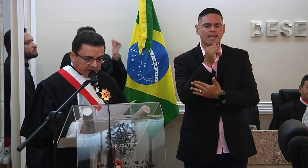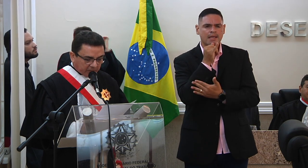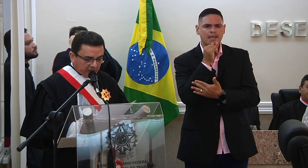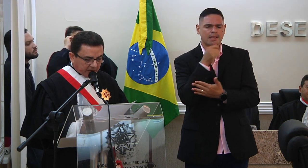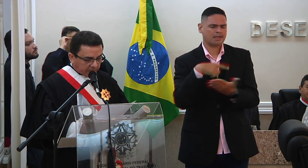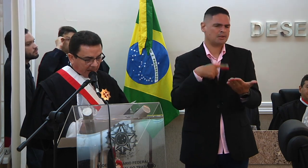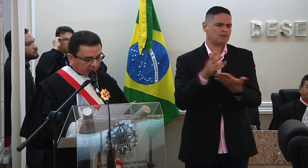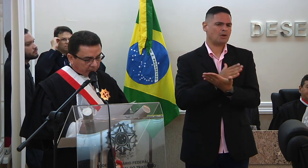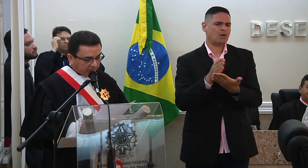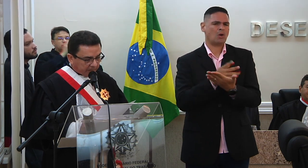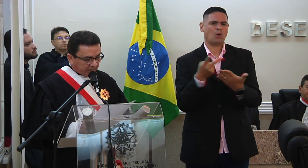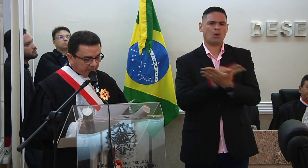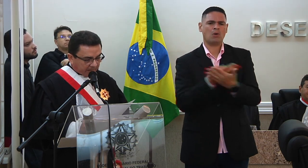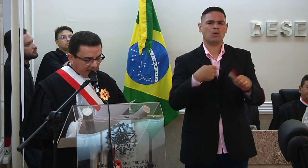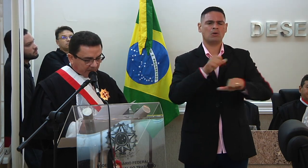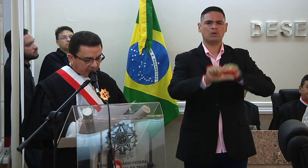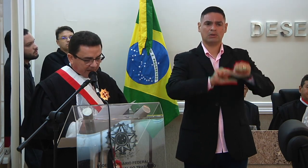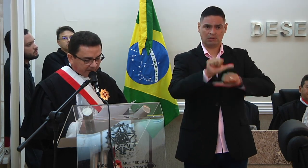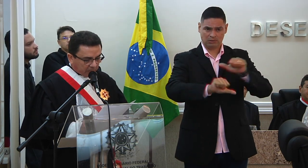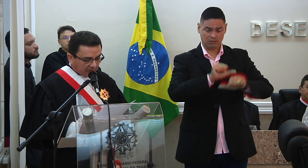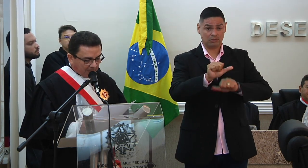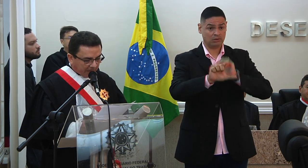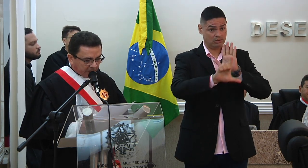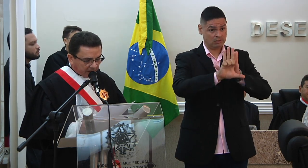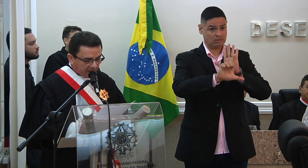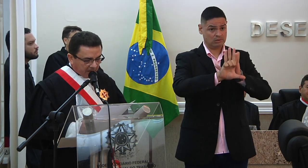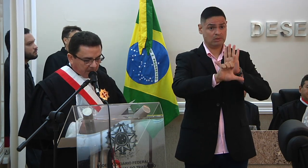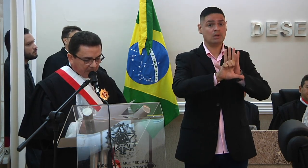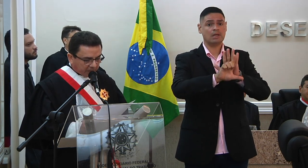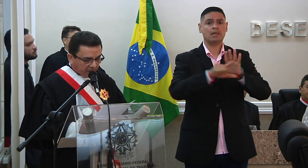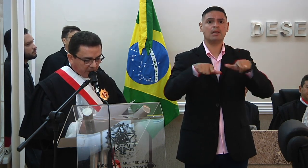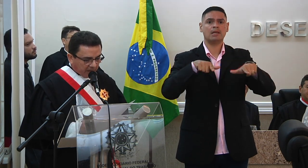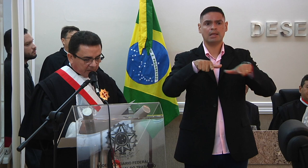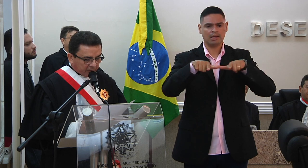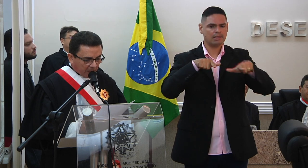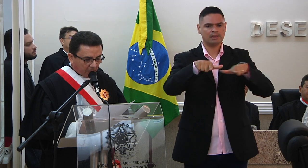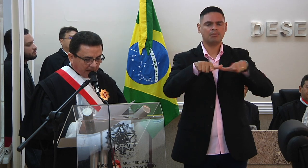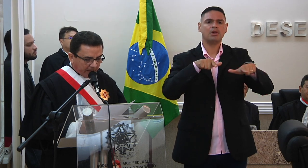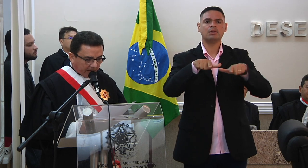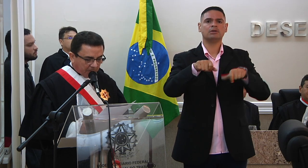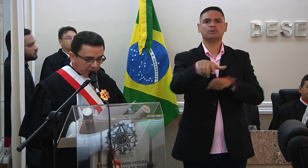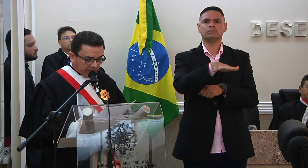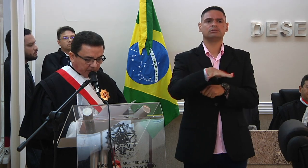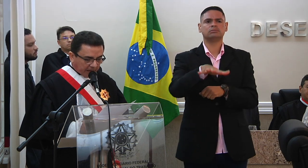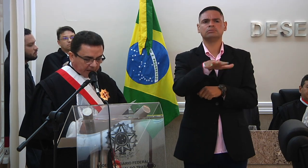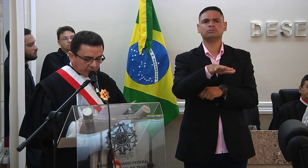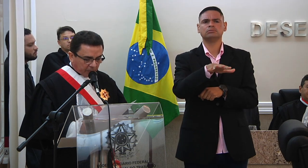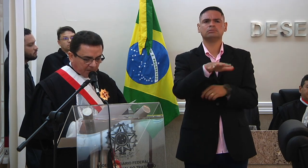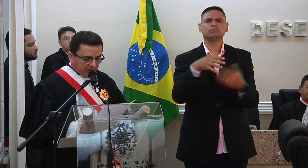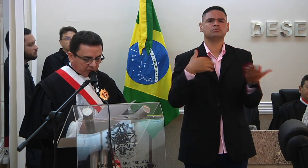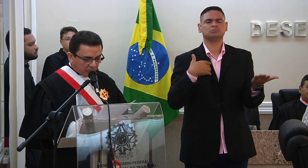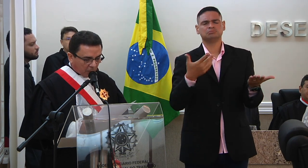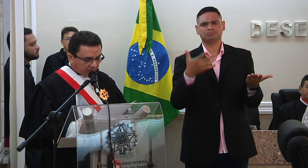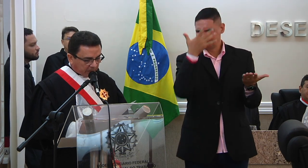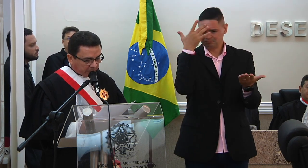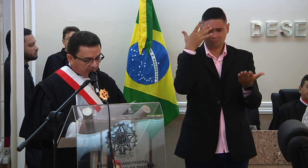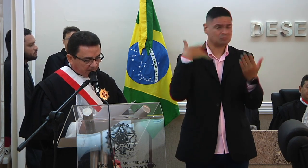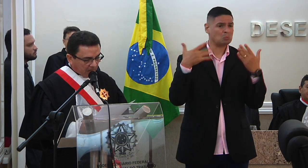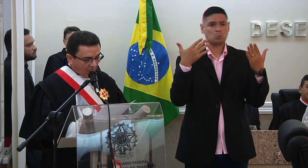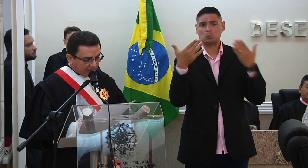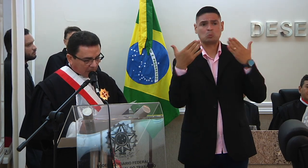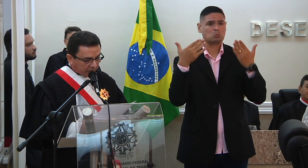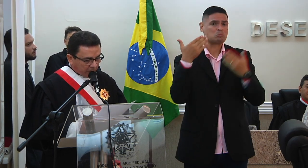não tão recente alterações na legislação trabalhista mas que são ainda motivo de questionamento e